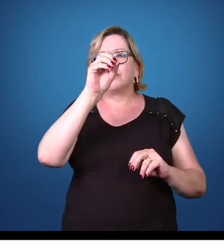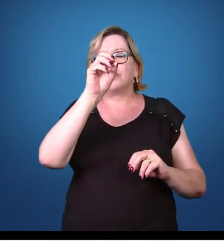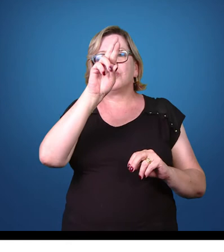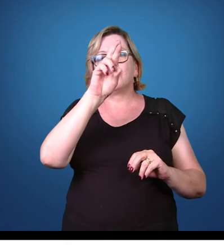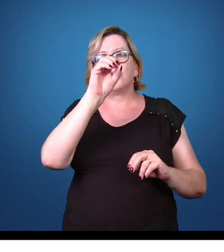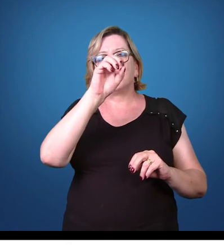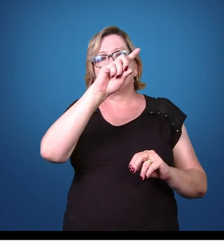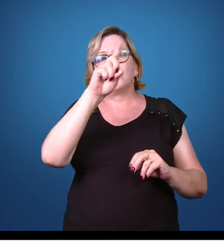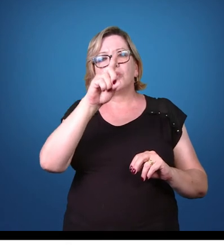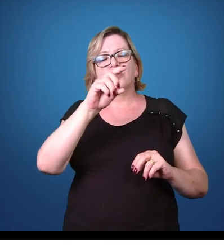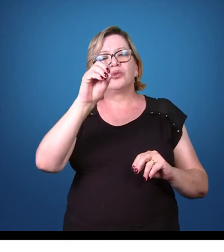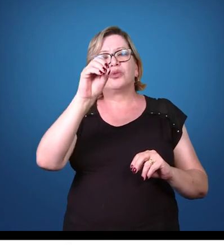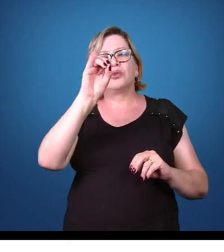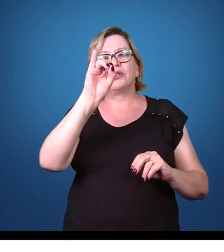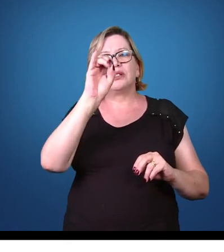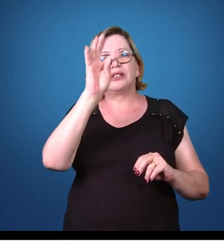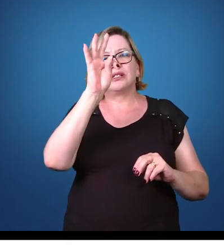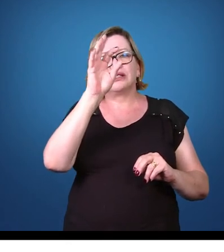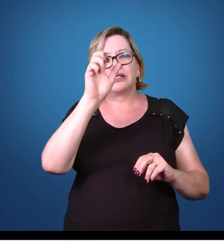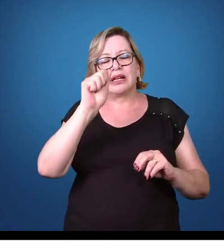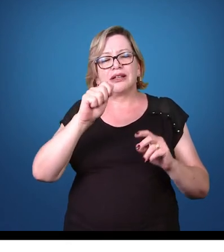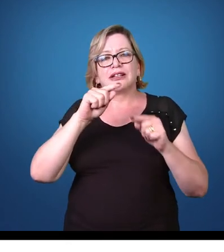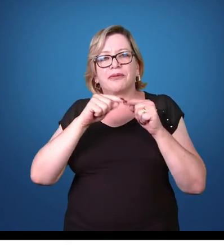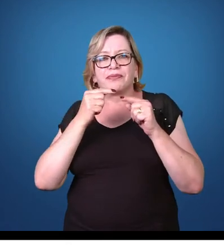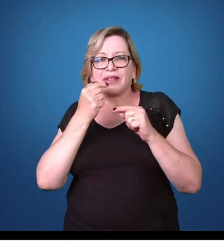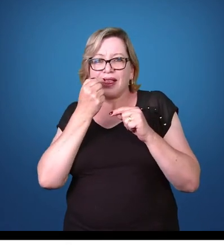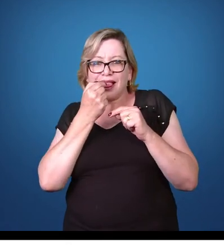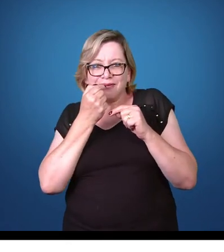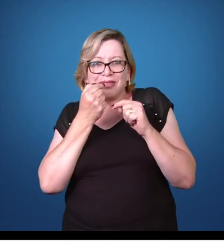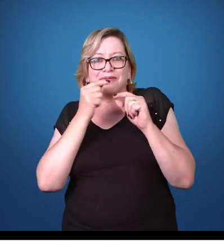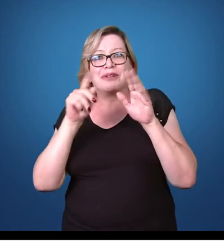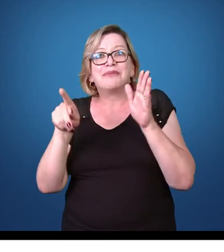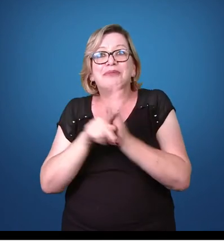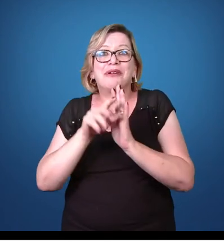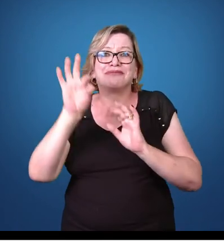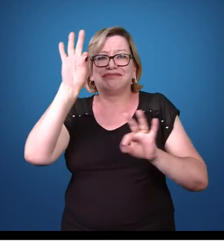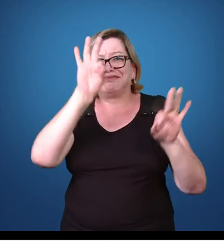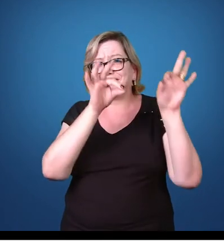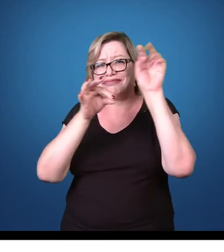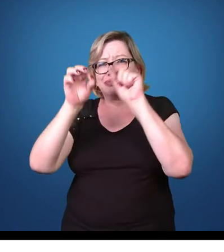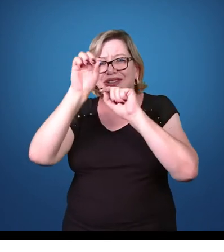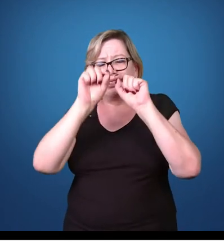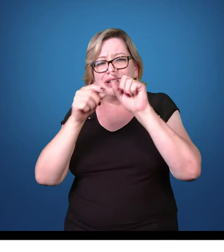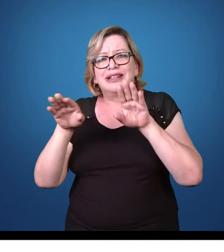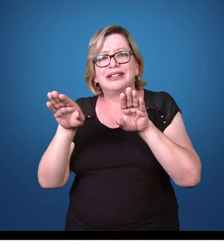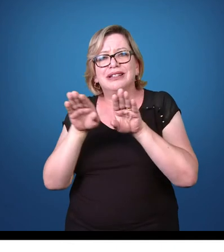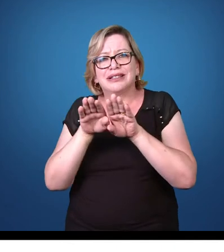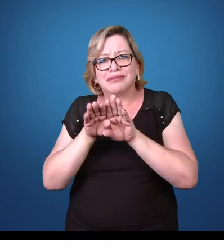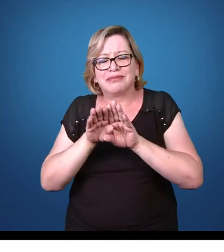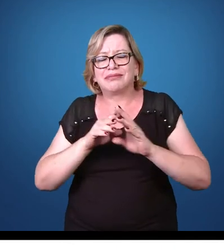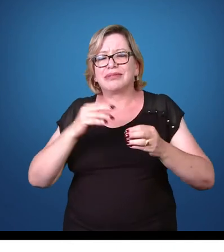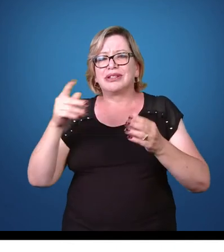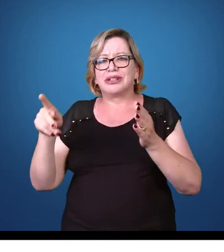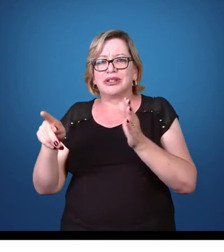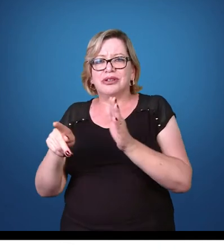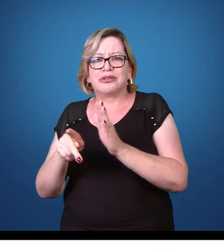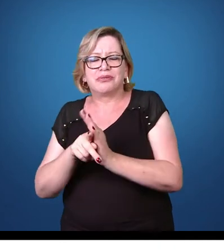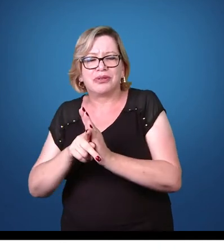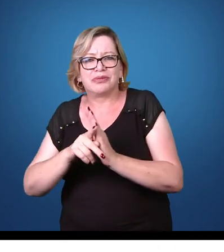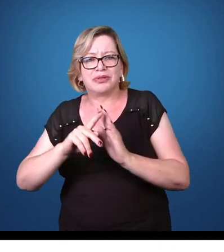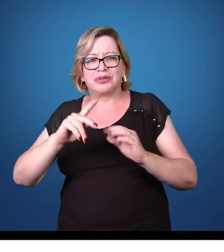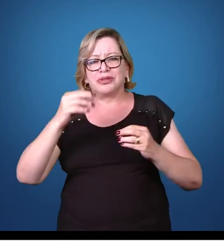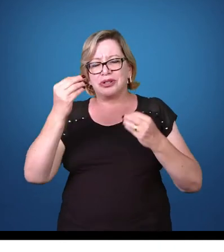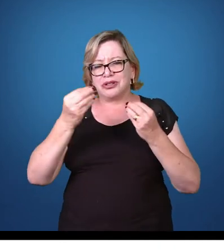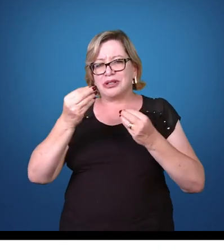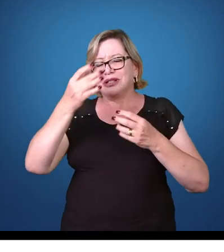também, presentes na glândula salivar do mosquito, e presentes nos hepatócitos do hospedeiro, no